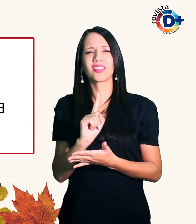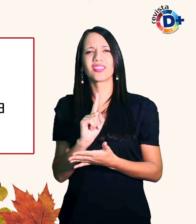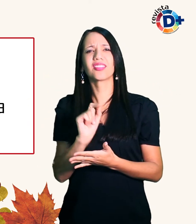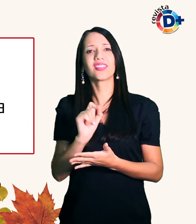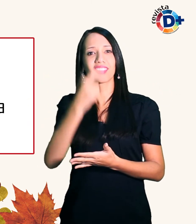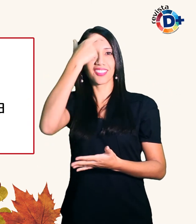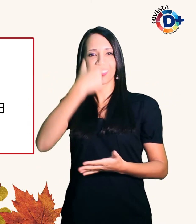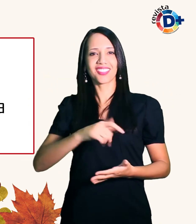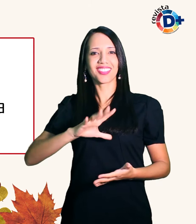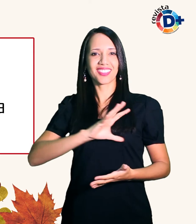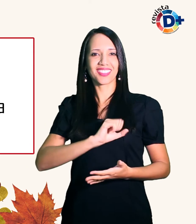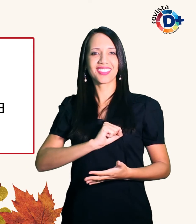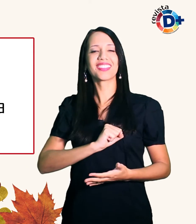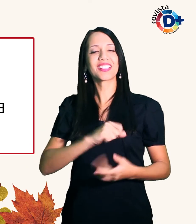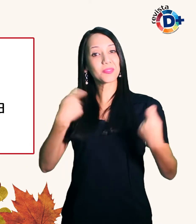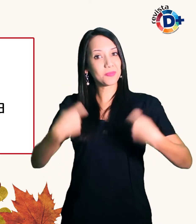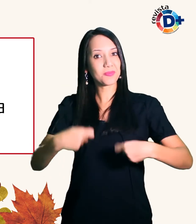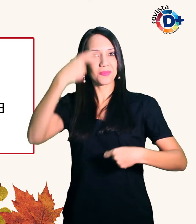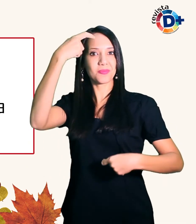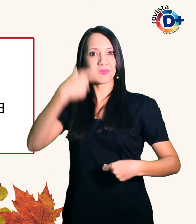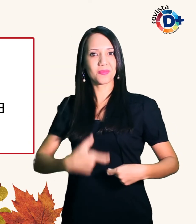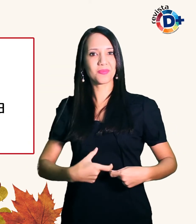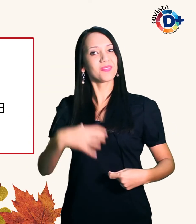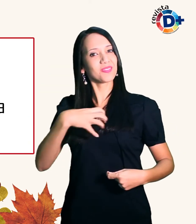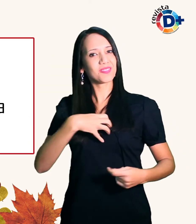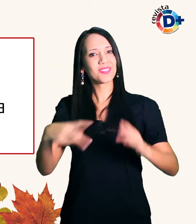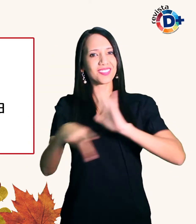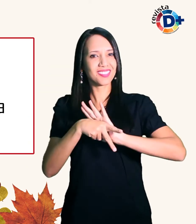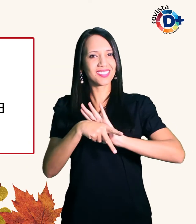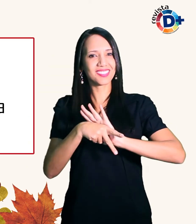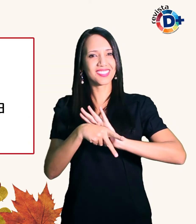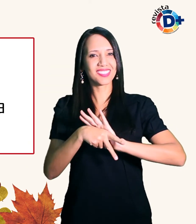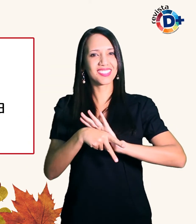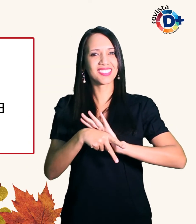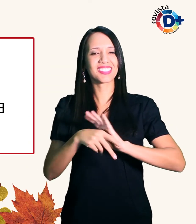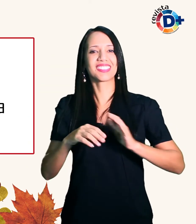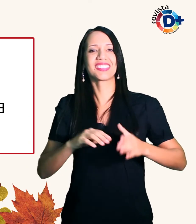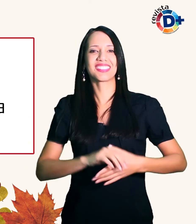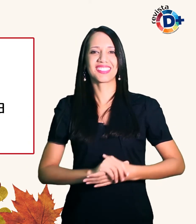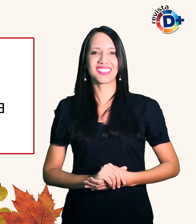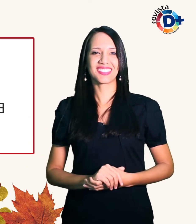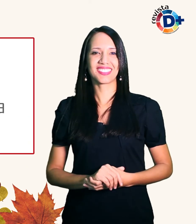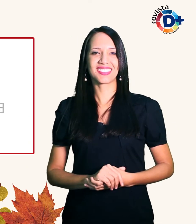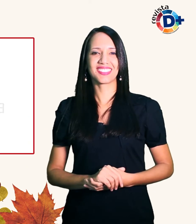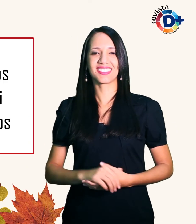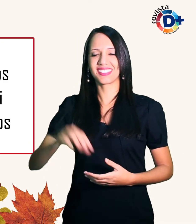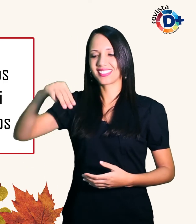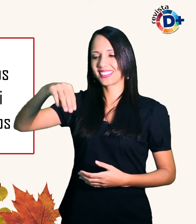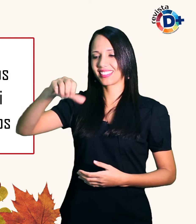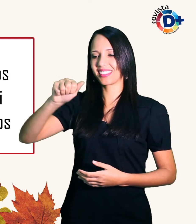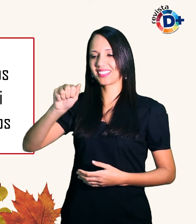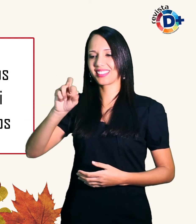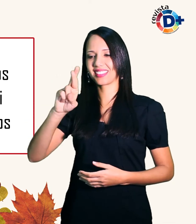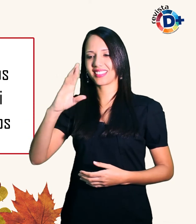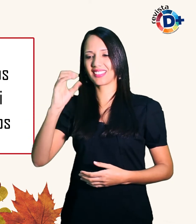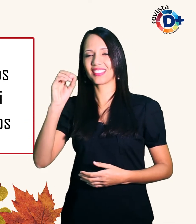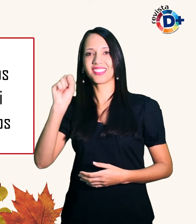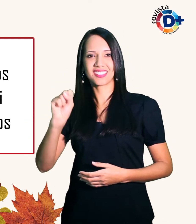você tem que gostar do jeito que você é Marcos Rossi tem 34 anos